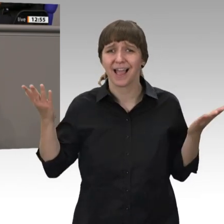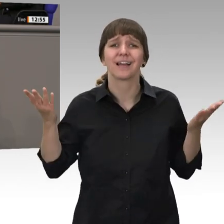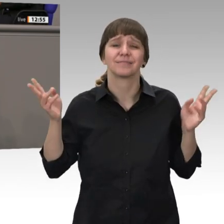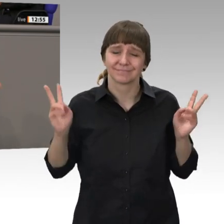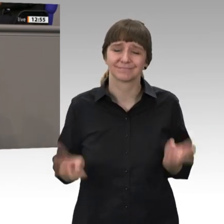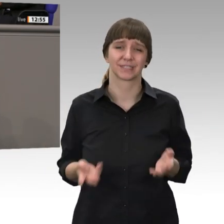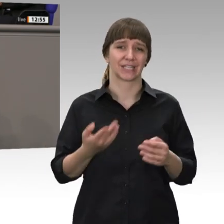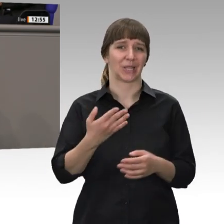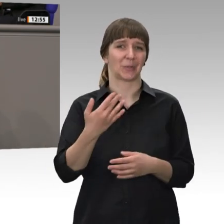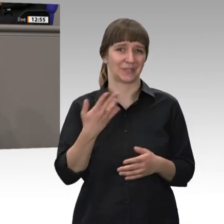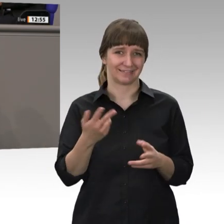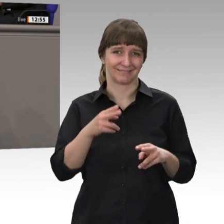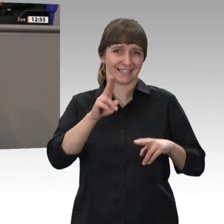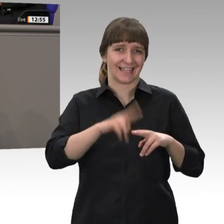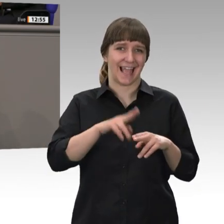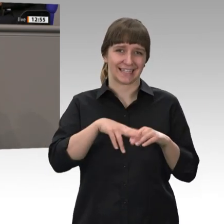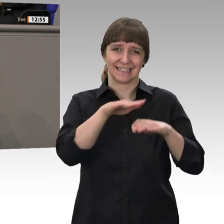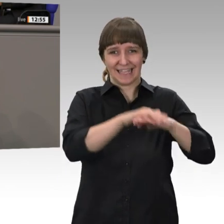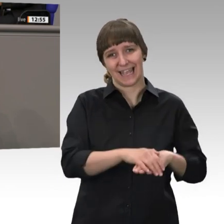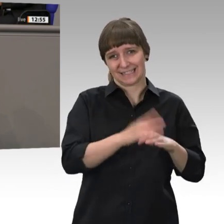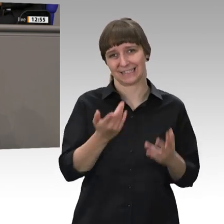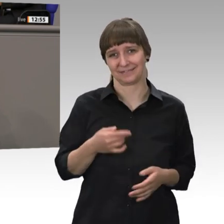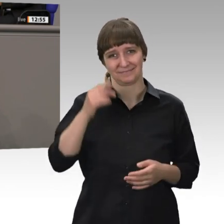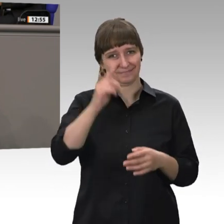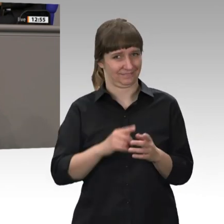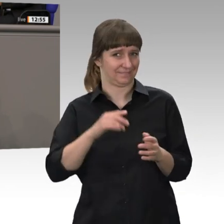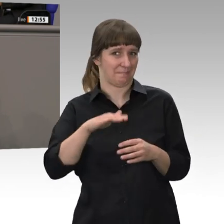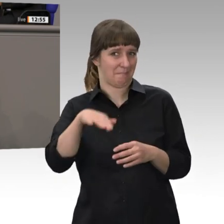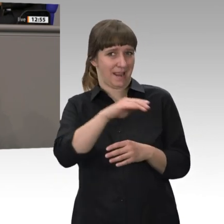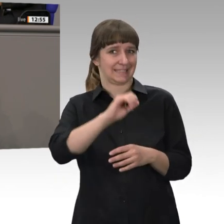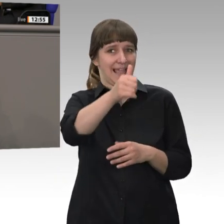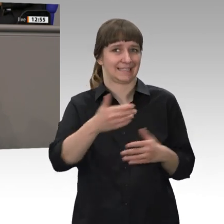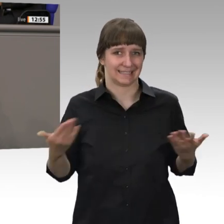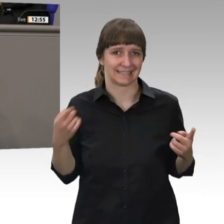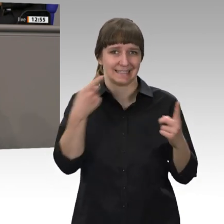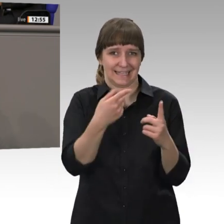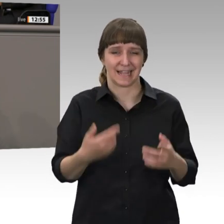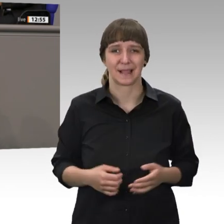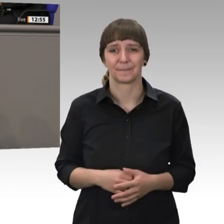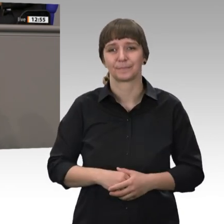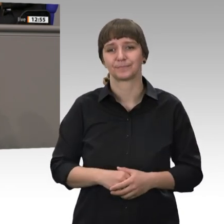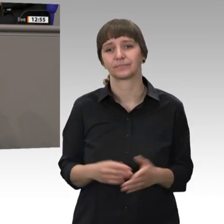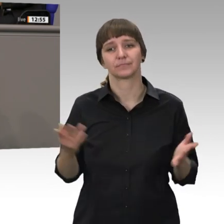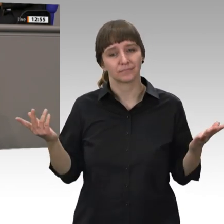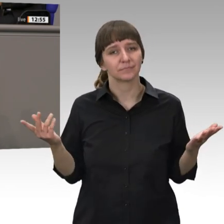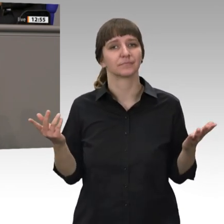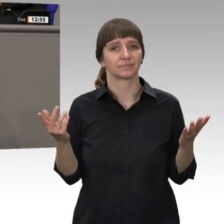als erste auf Platz 1 das Ziel erreicht. Nämlich, klar nachvollziehbar,